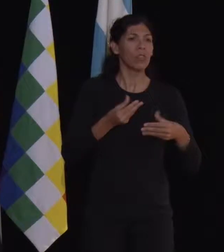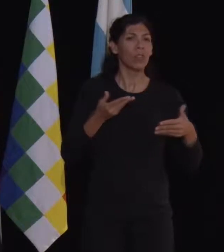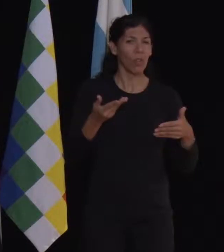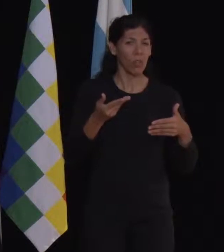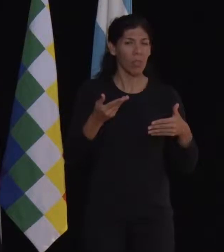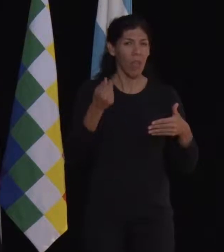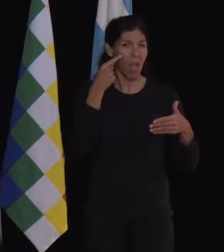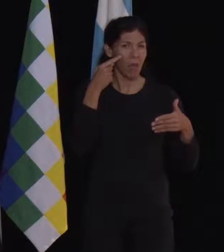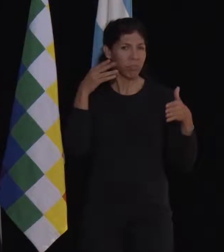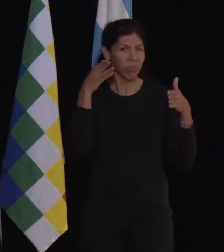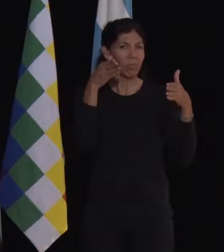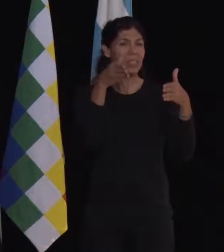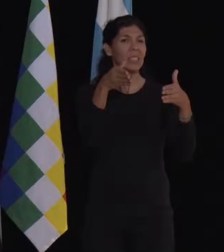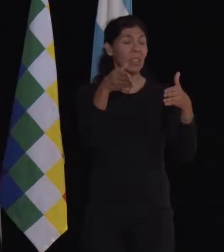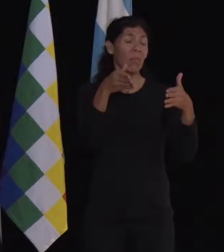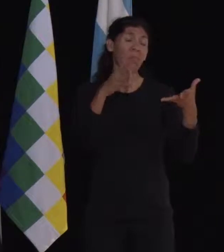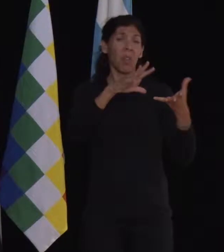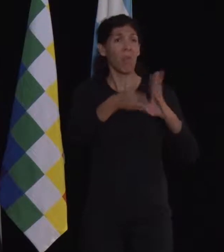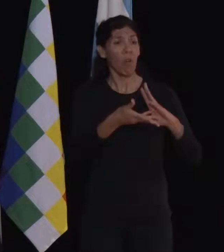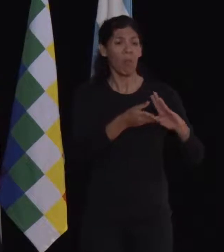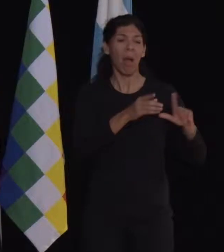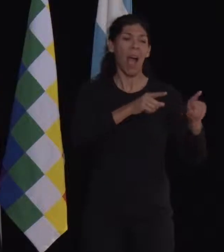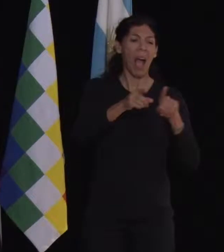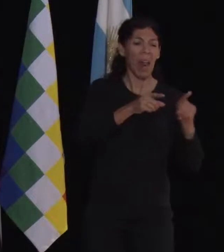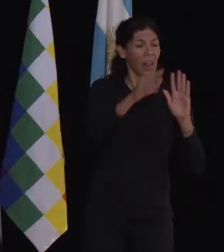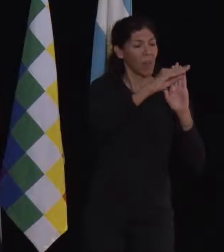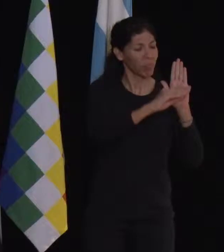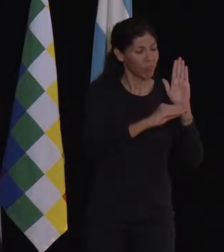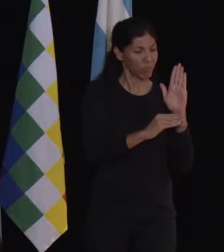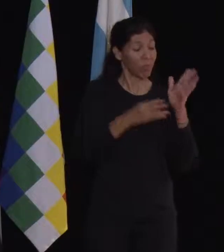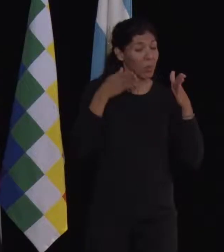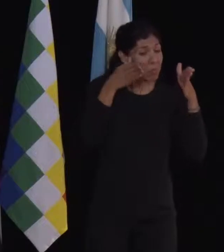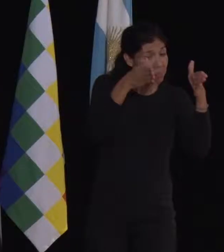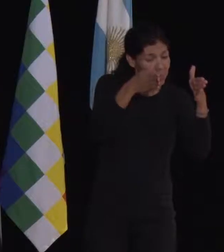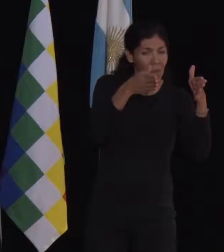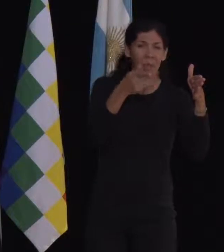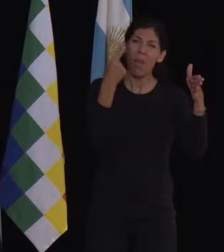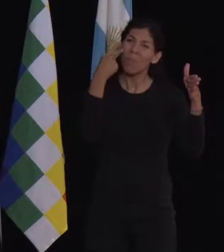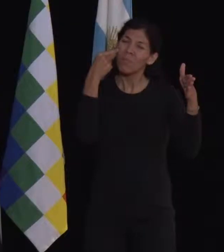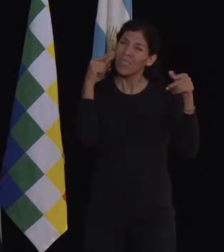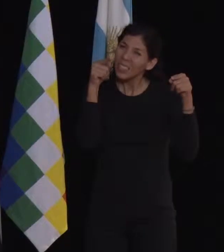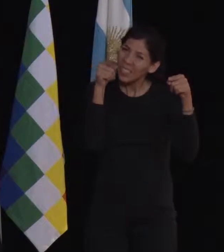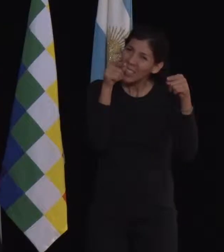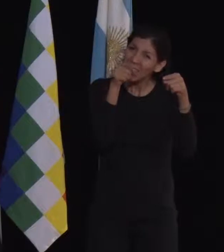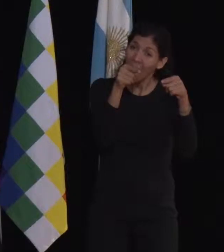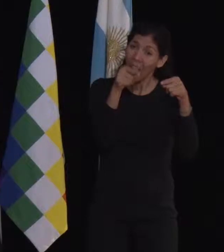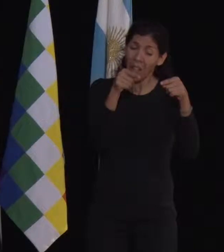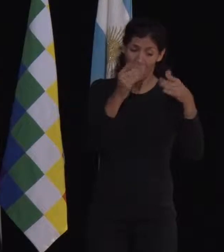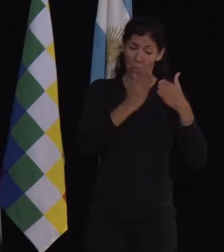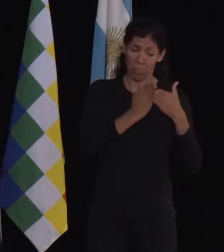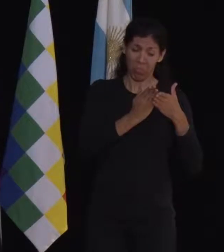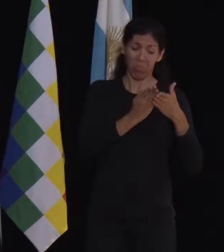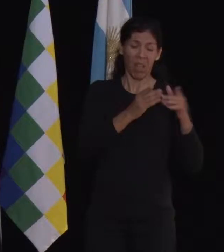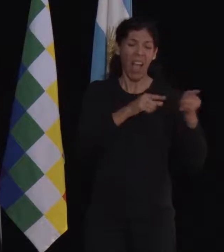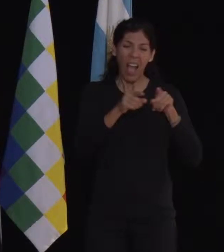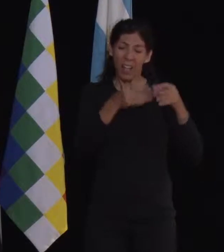tanto, para algunos, academicista, pero aquella mirada con un sustento teórico-académico